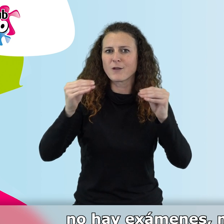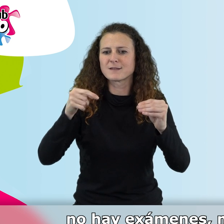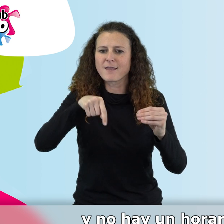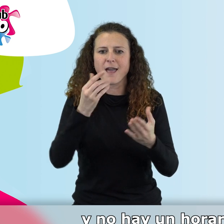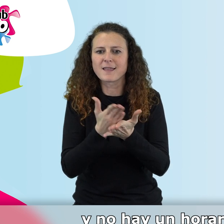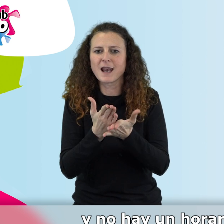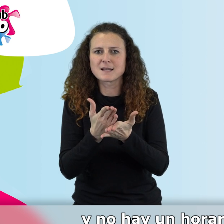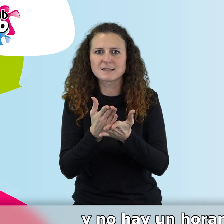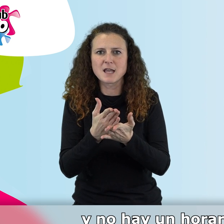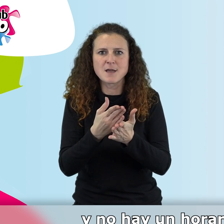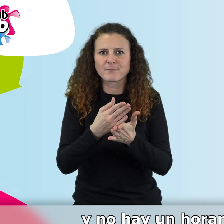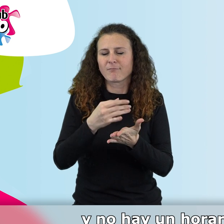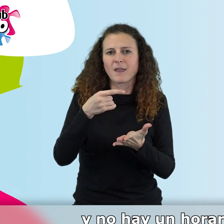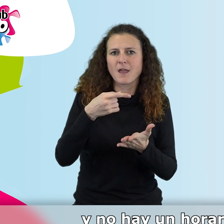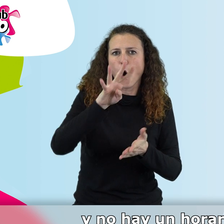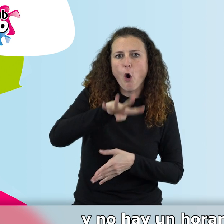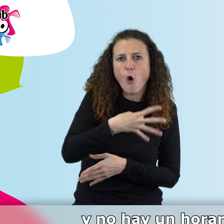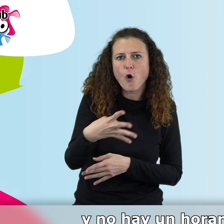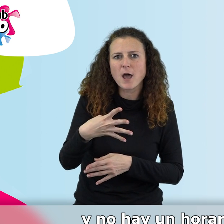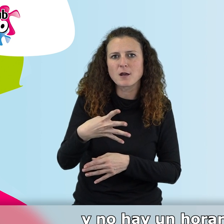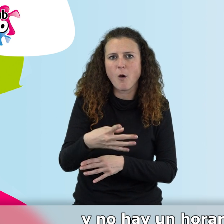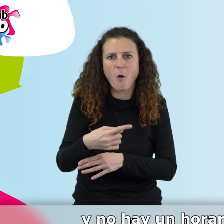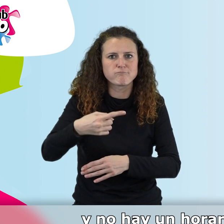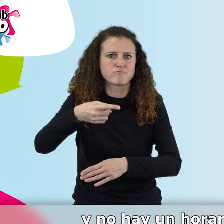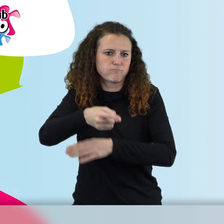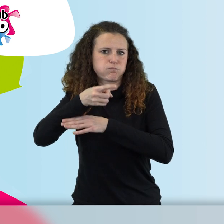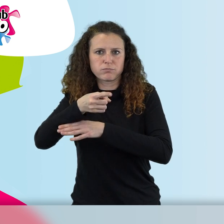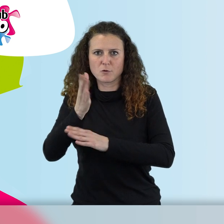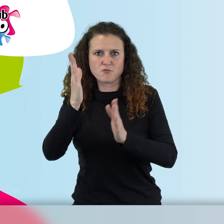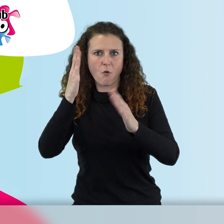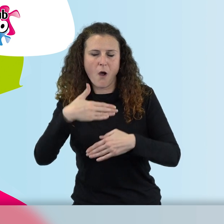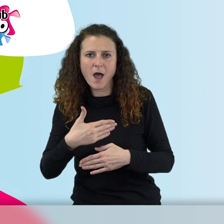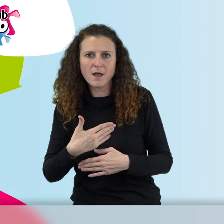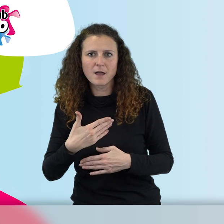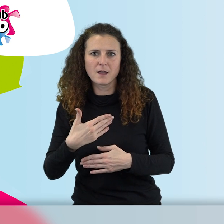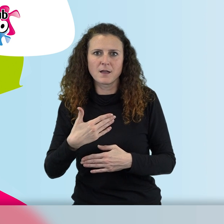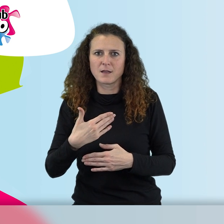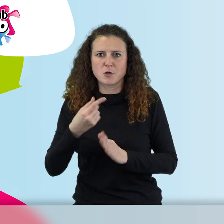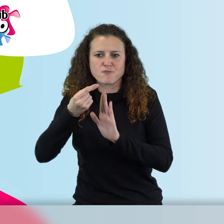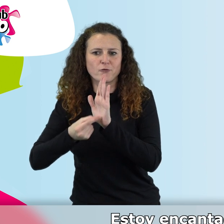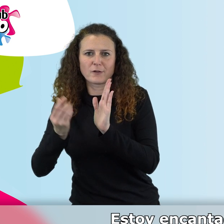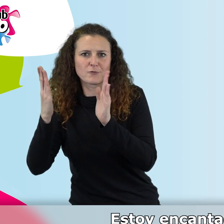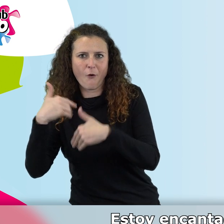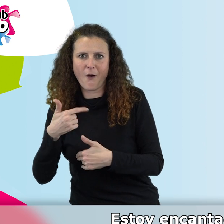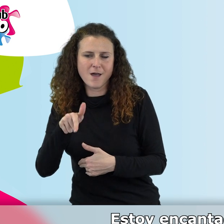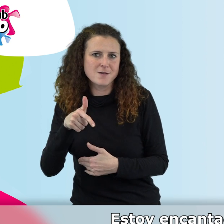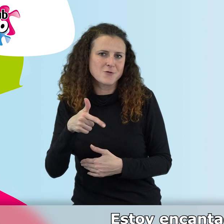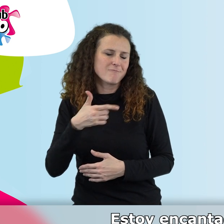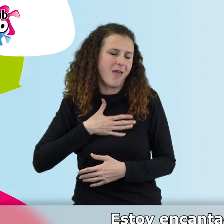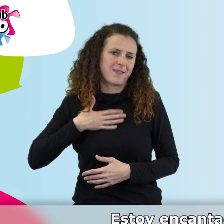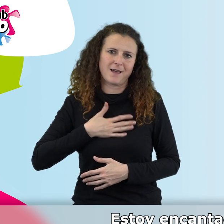obligación y no hay un horario que te fastidie, pues para mí ha sido espectacular. Estoy